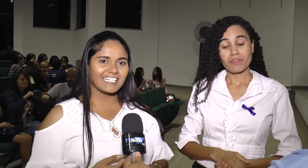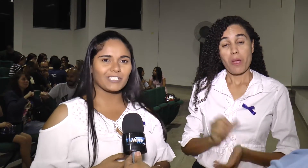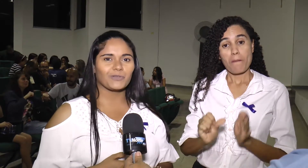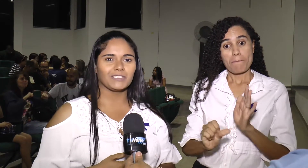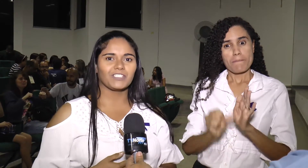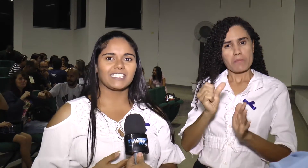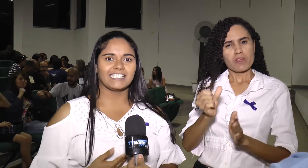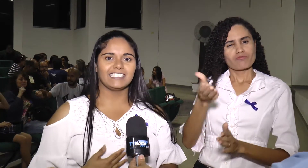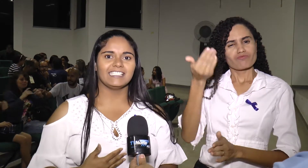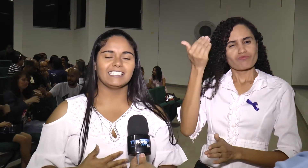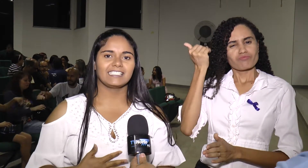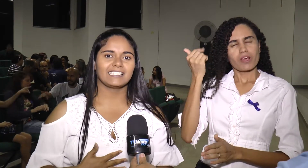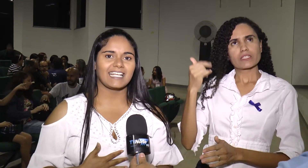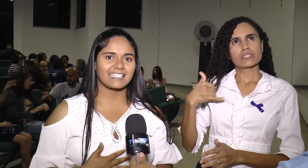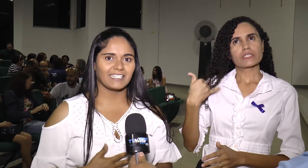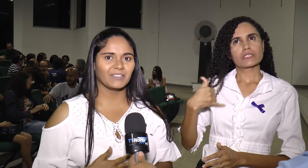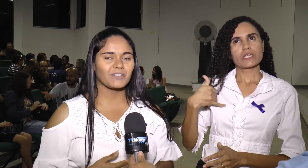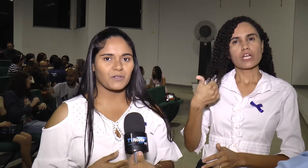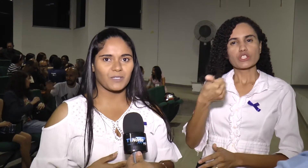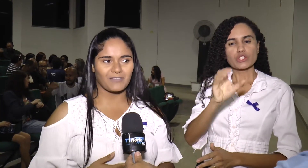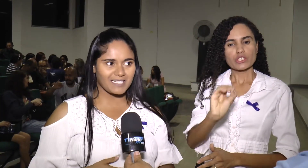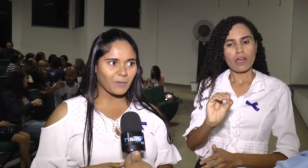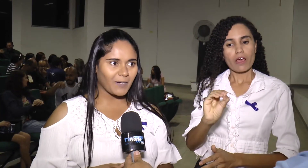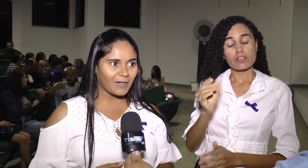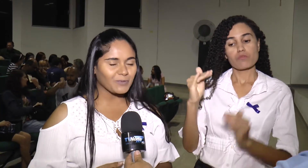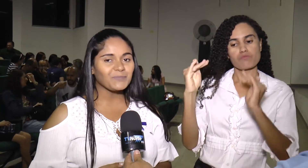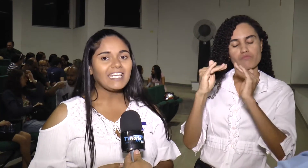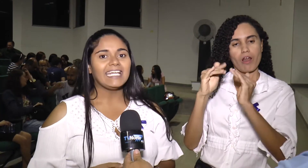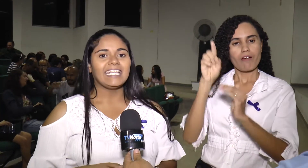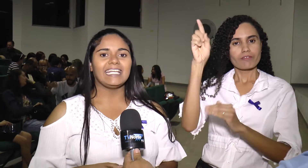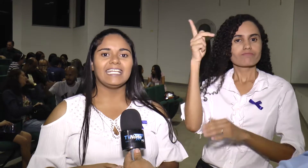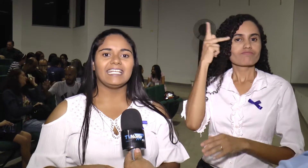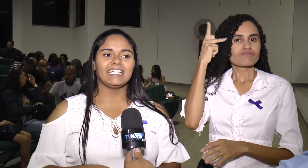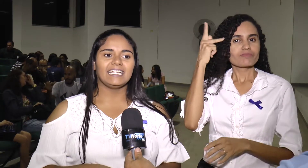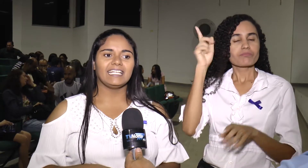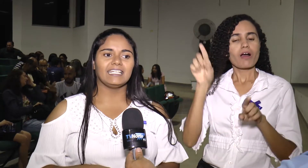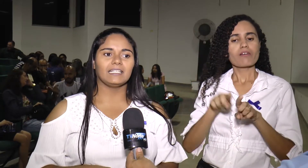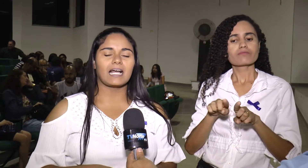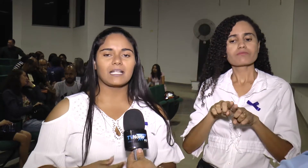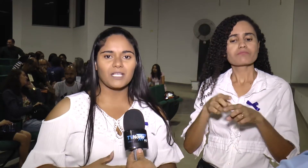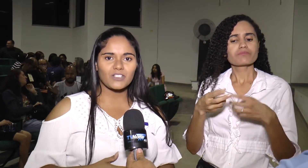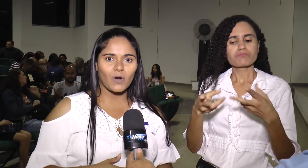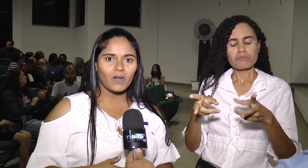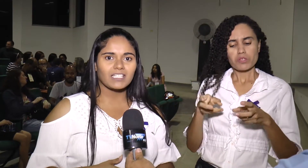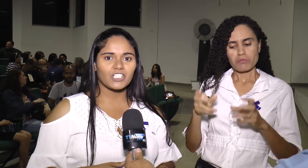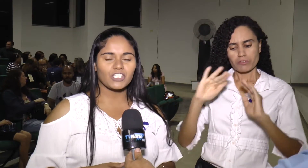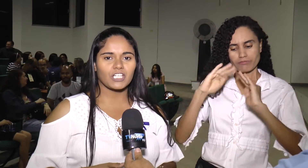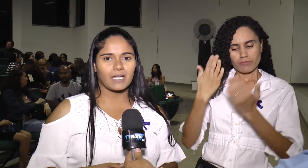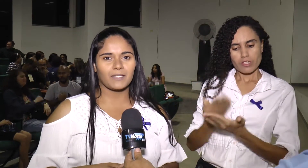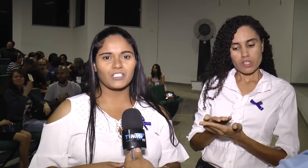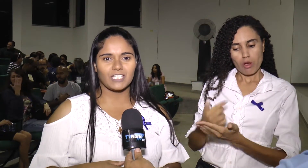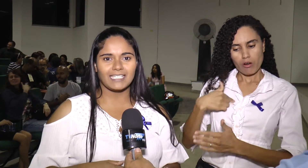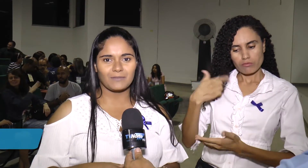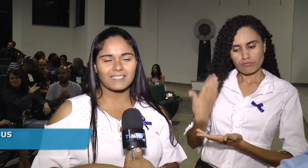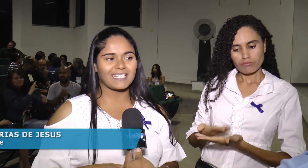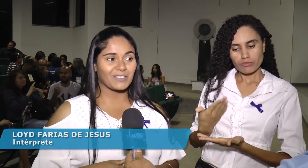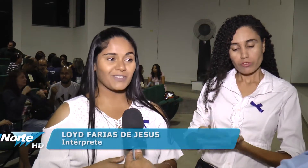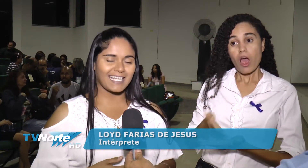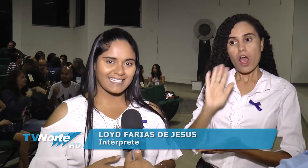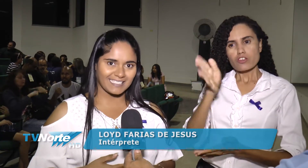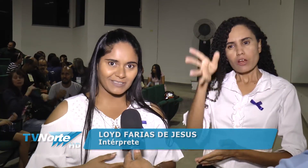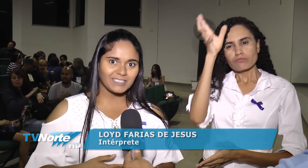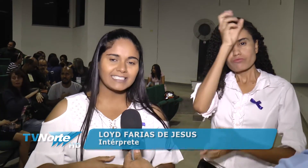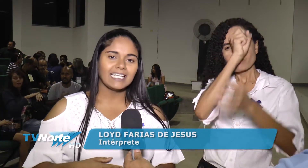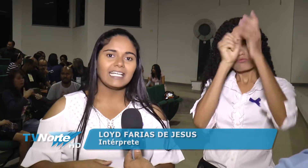Primeiramente, desde quando eu tinha 10 anos Eu morava em São Paulo E na minha escola a gente já aprendia livros